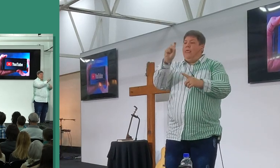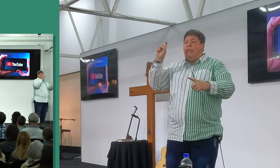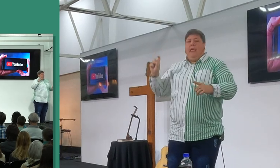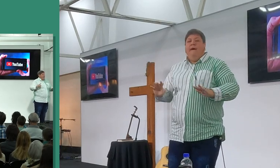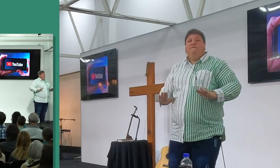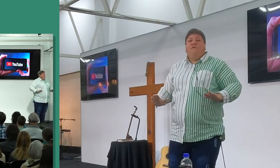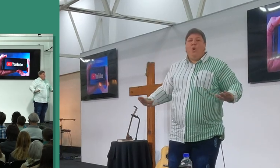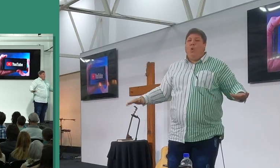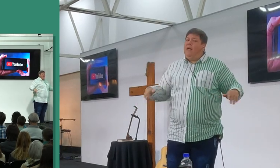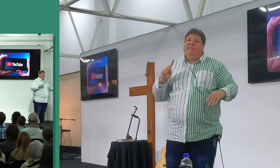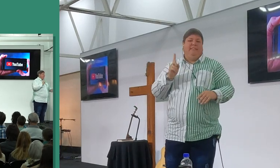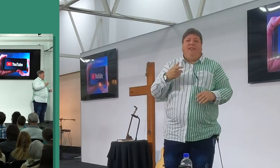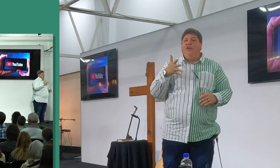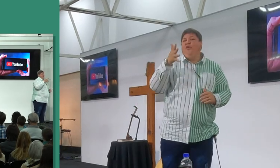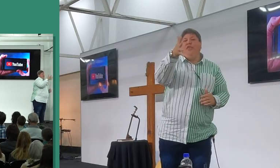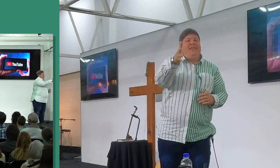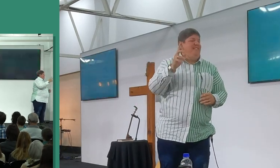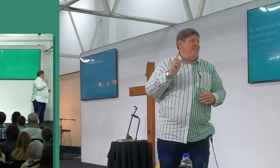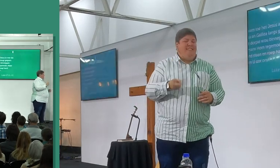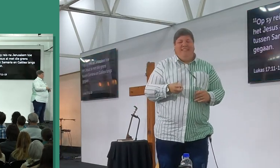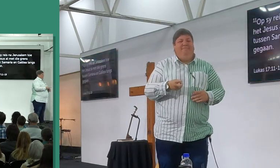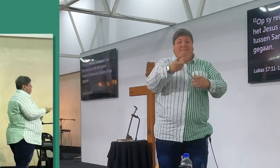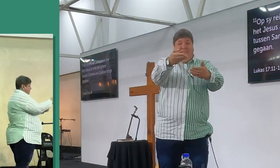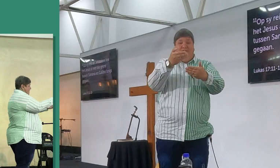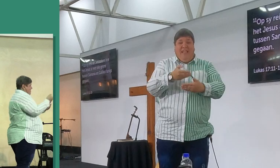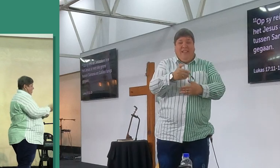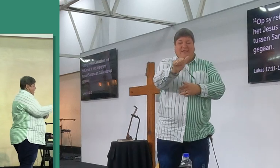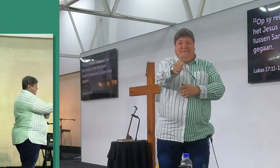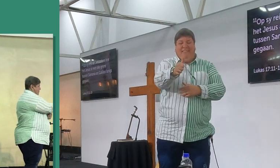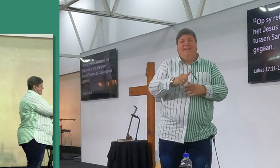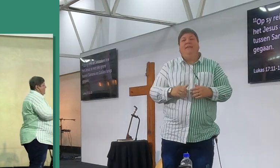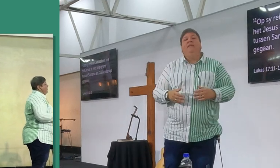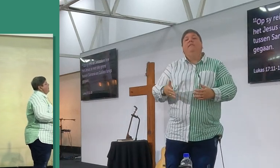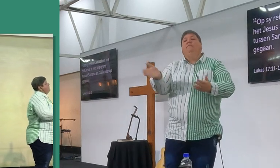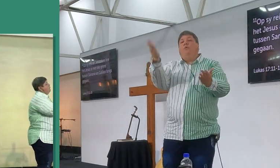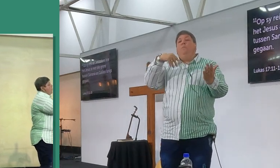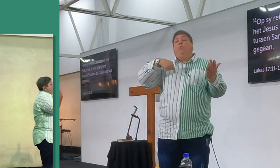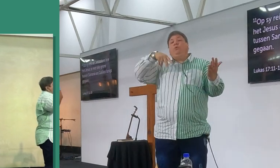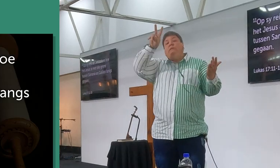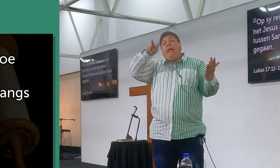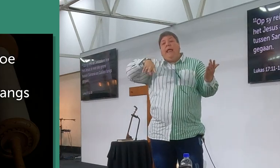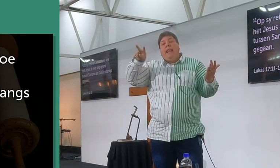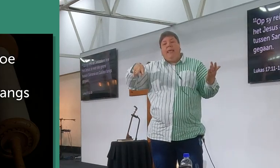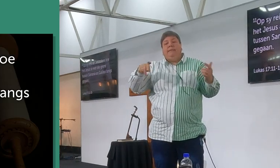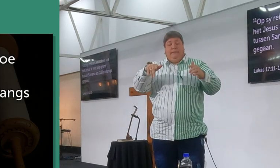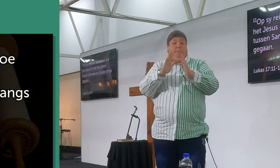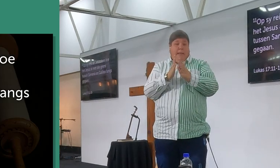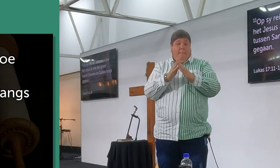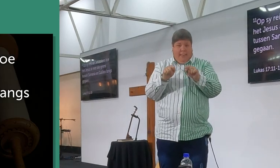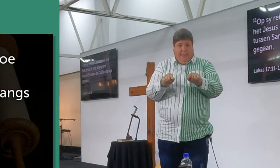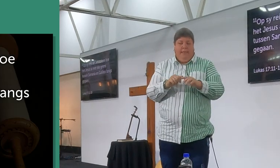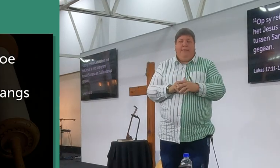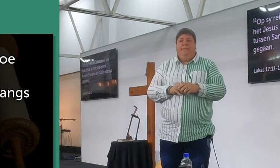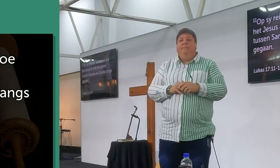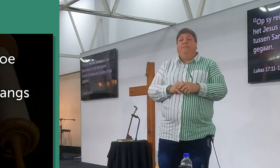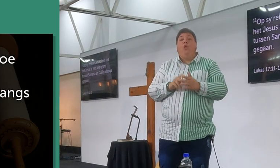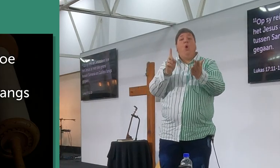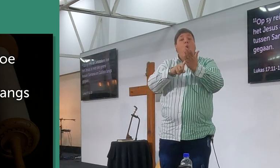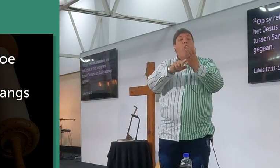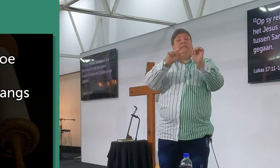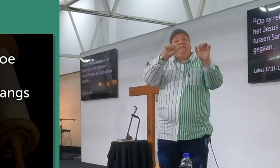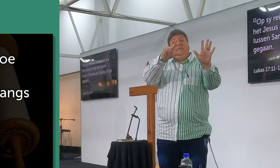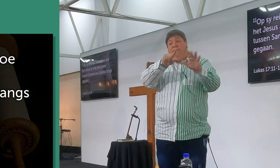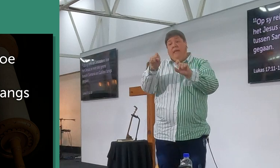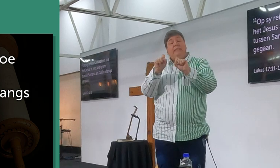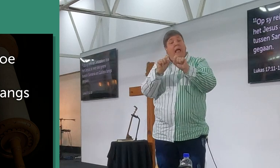jy, ons moet dit doen, ok, liever nie, moet nie worry nie, ons sal liever nie, alright, kom ons, kom ons lees, kom ons lees saam met die Bijbelheid, so, in Lukas 17,